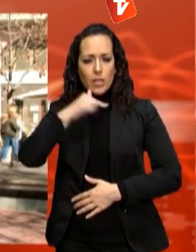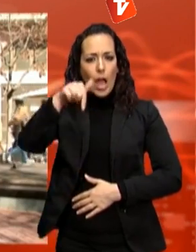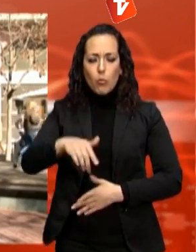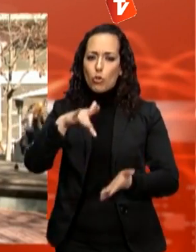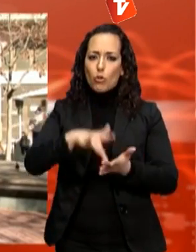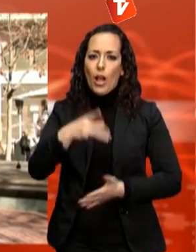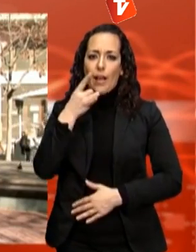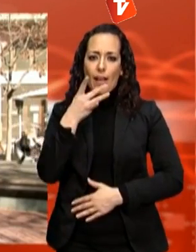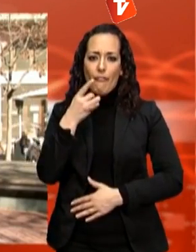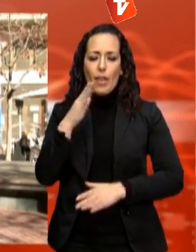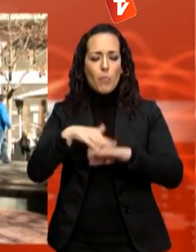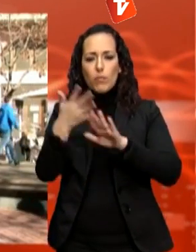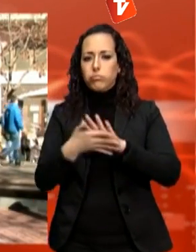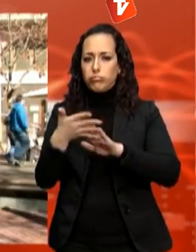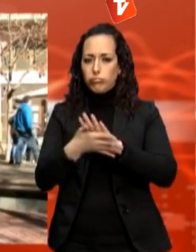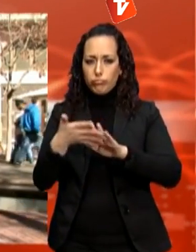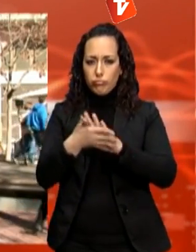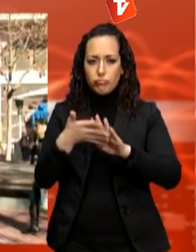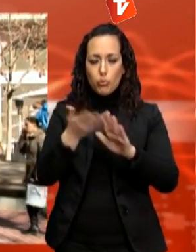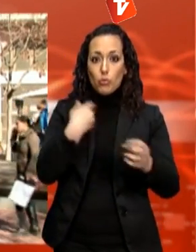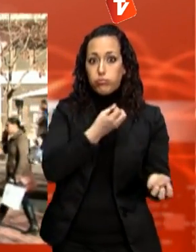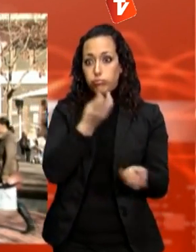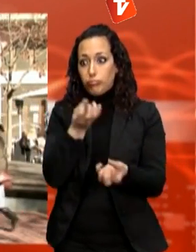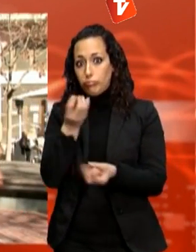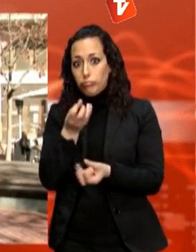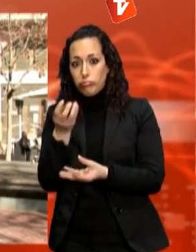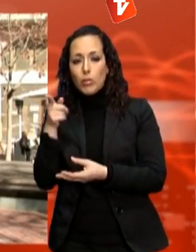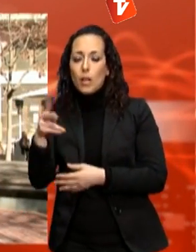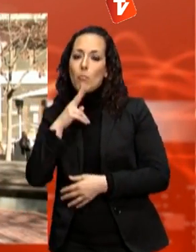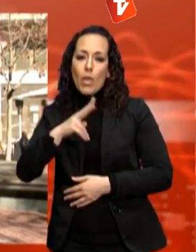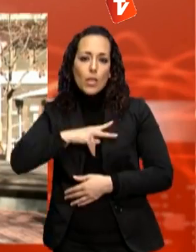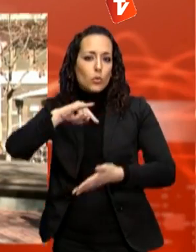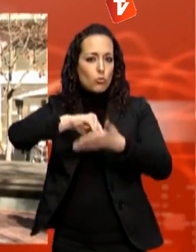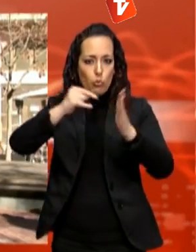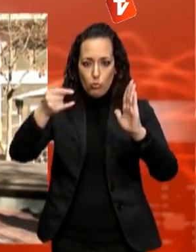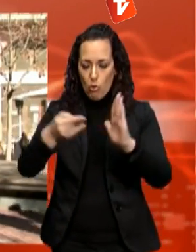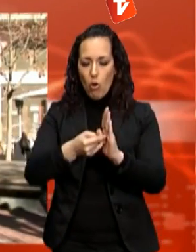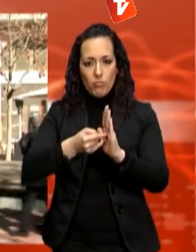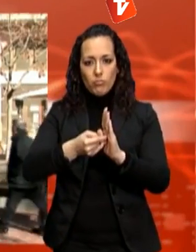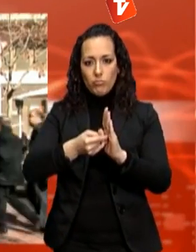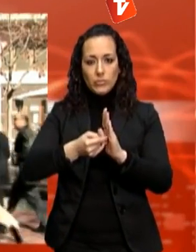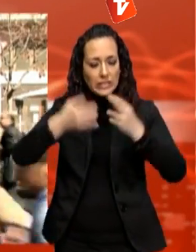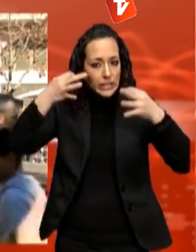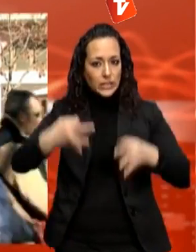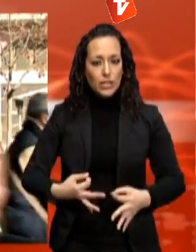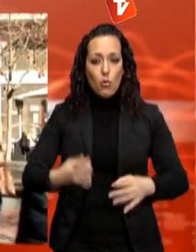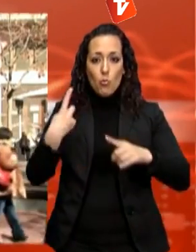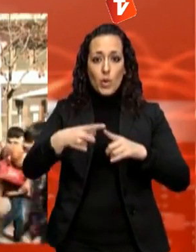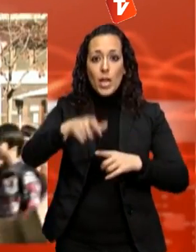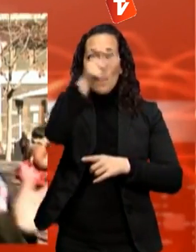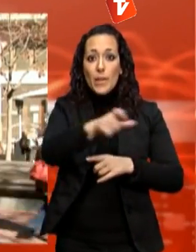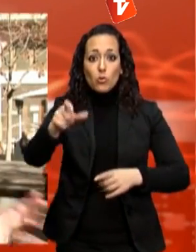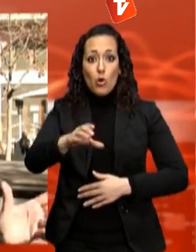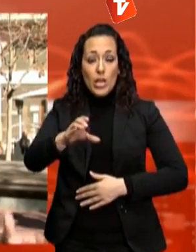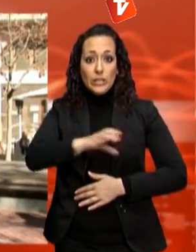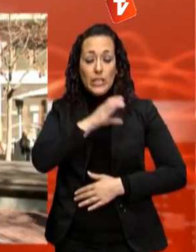i ell ens ha dit que això se solucionarà, que la gent, quan ve a Terrassa, ha de poder accedir al centre sense haver de pensar que això hi és